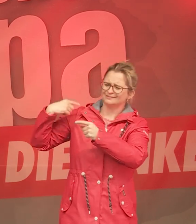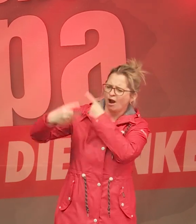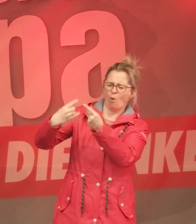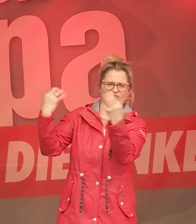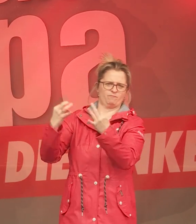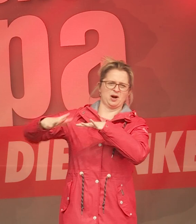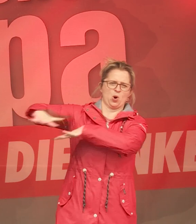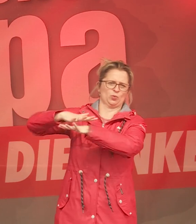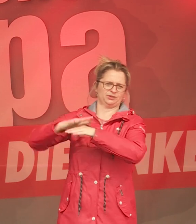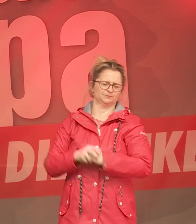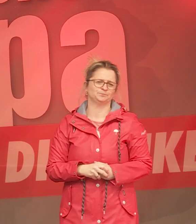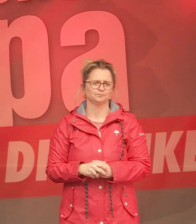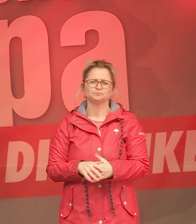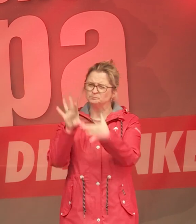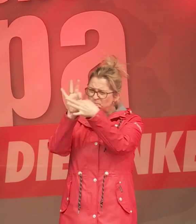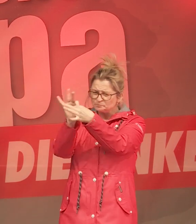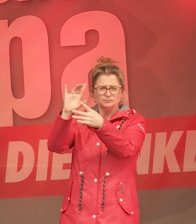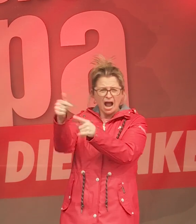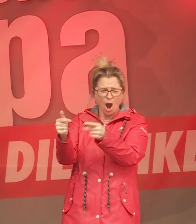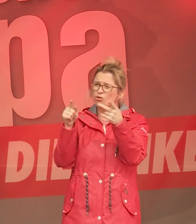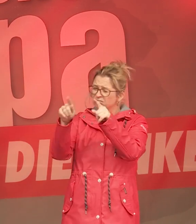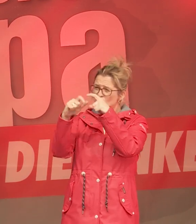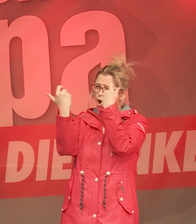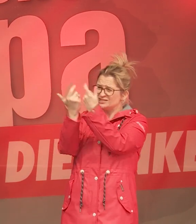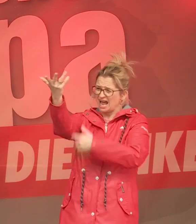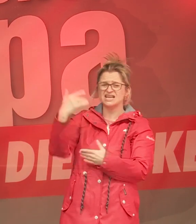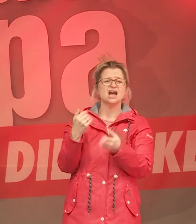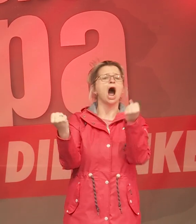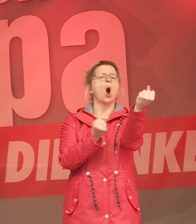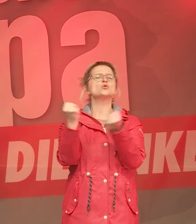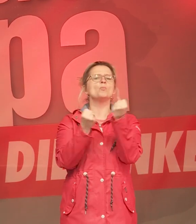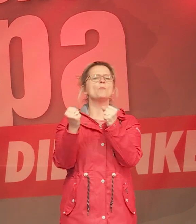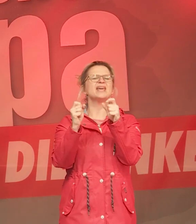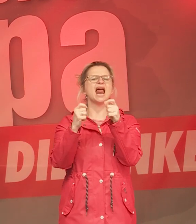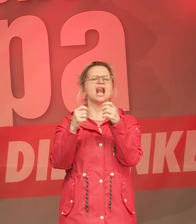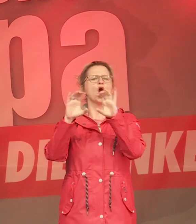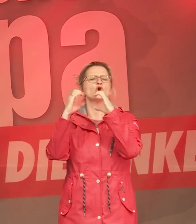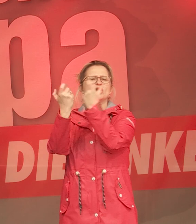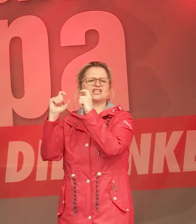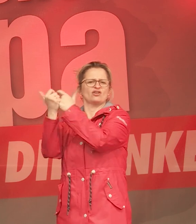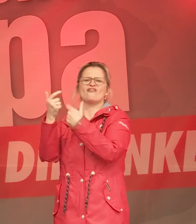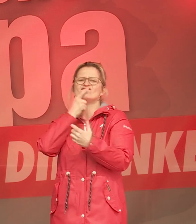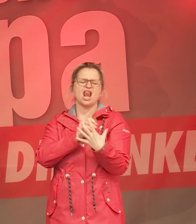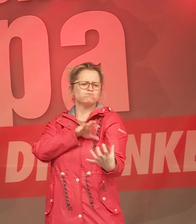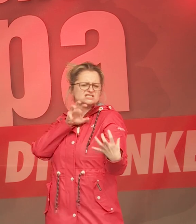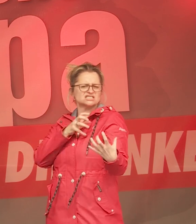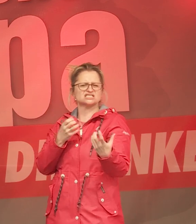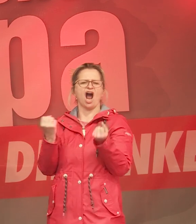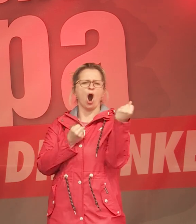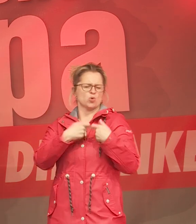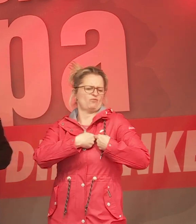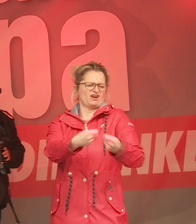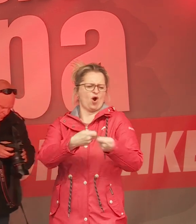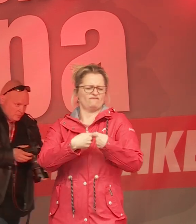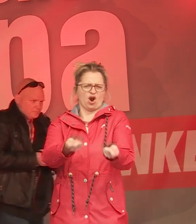Und auch dort reden wir über Konzerne. Die Automobilkonzerne wollen natürlich möglichst viele SUVs verkaufen. Sie wollen